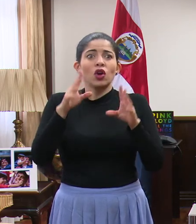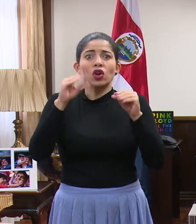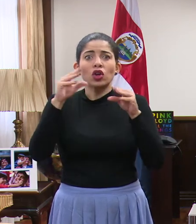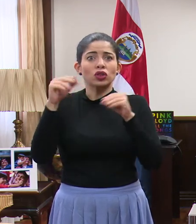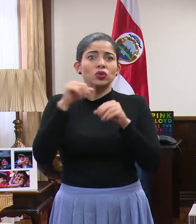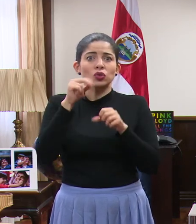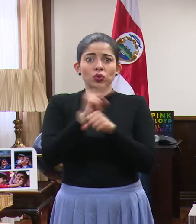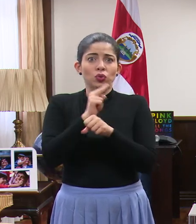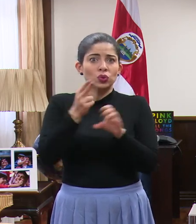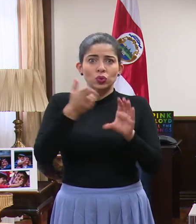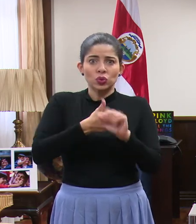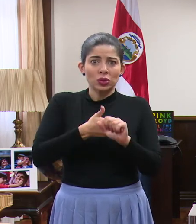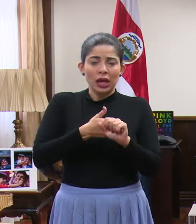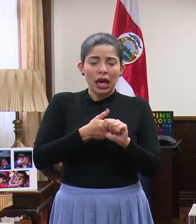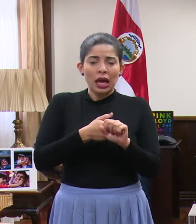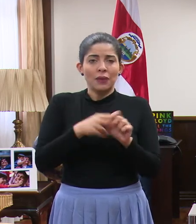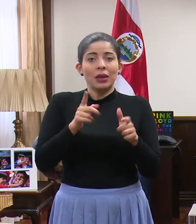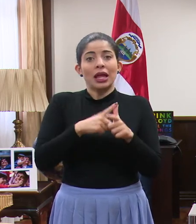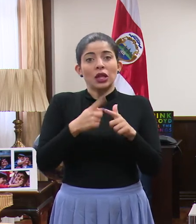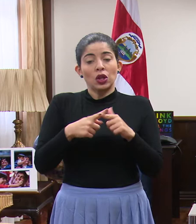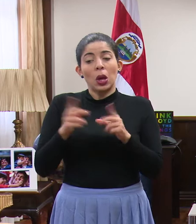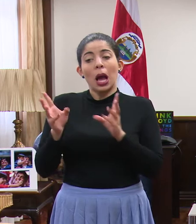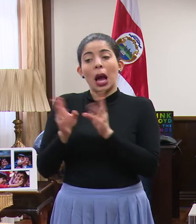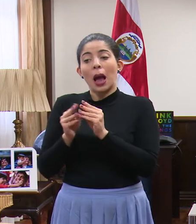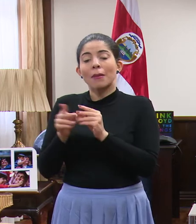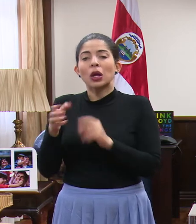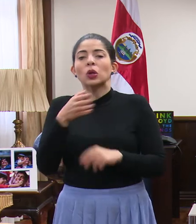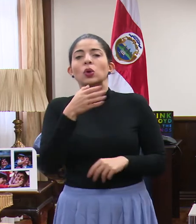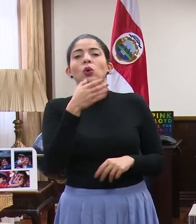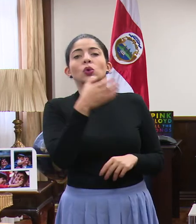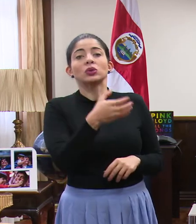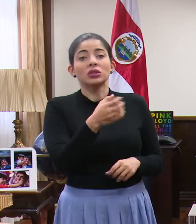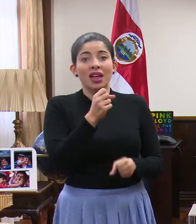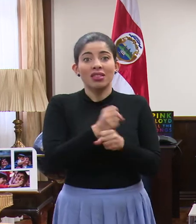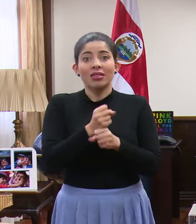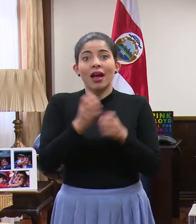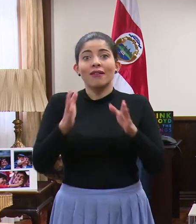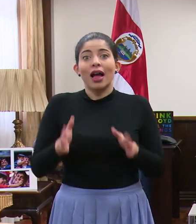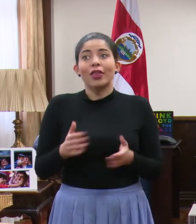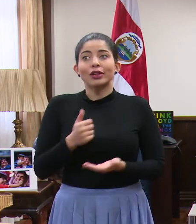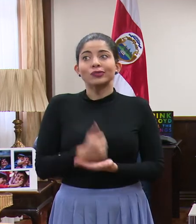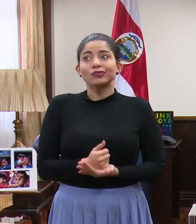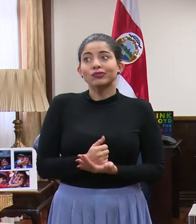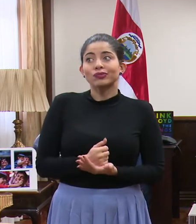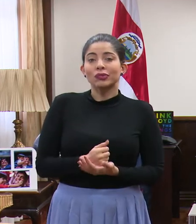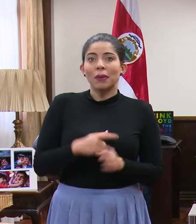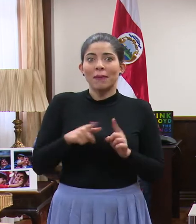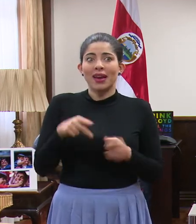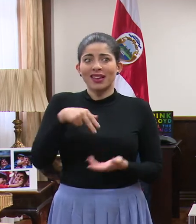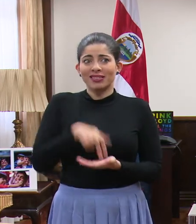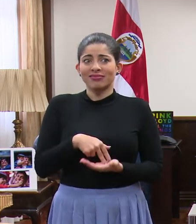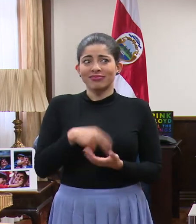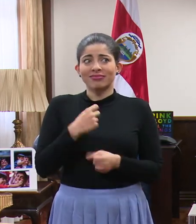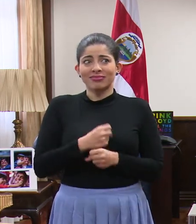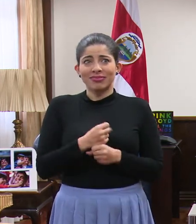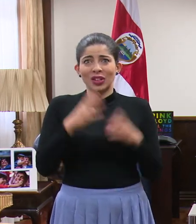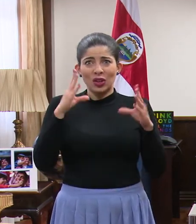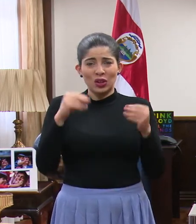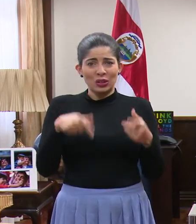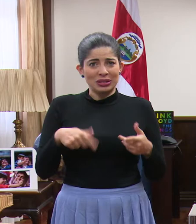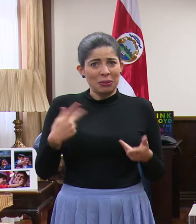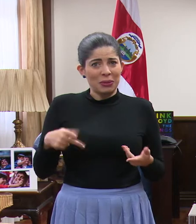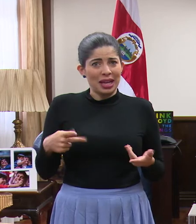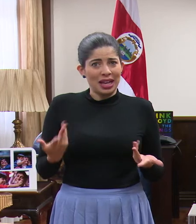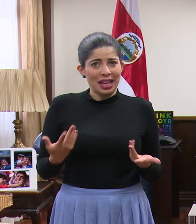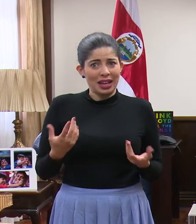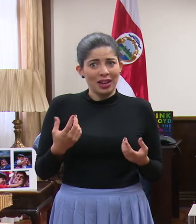noche. Entonces más bien lo de la Cámara lo que dice es que tienen a sus trabajadores ahí, pero los están exponiendo innecesariamente porque no